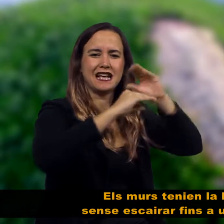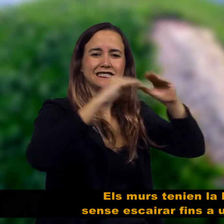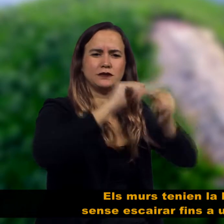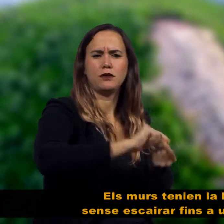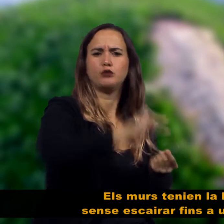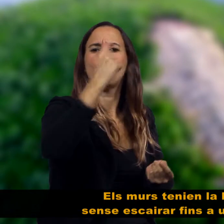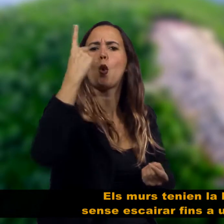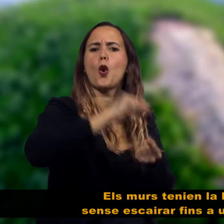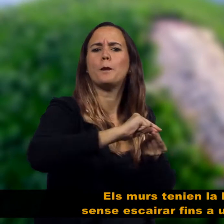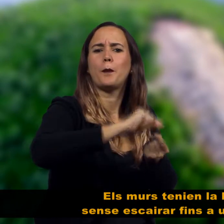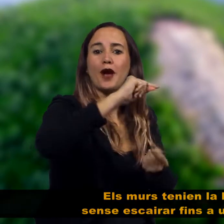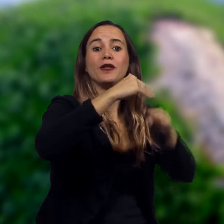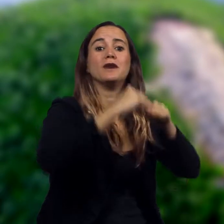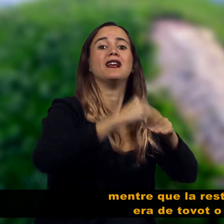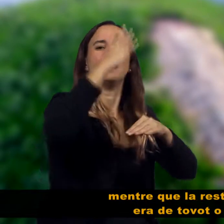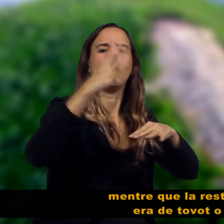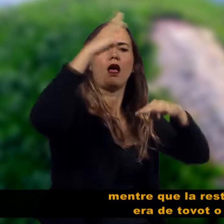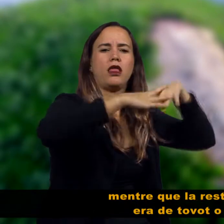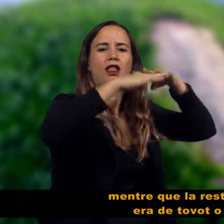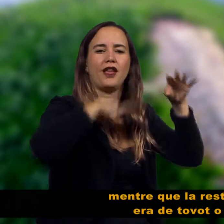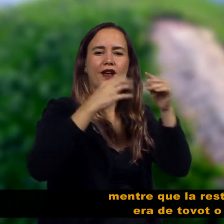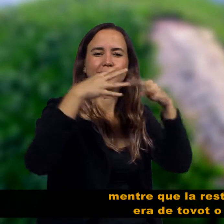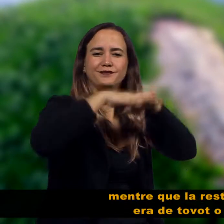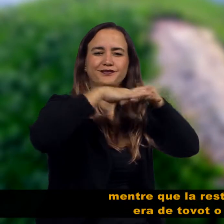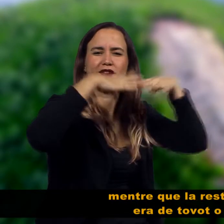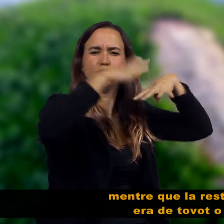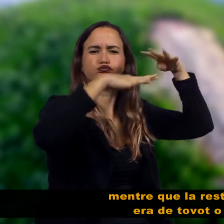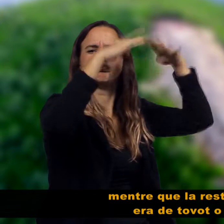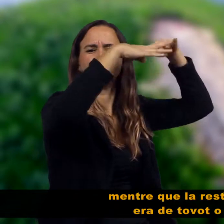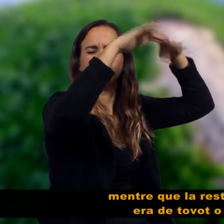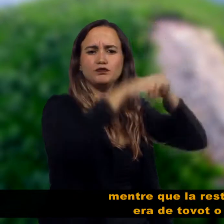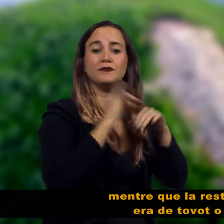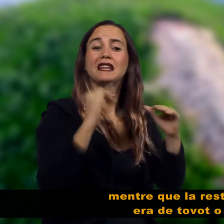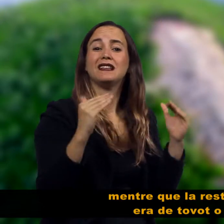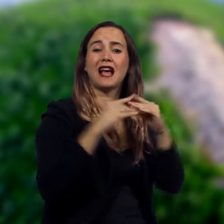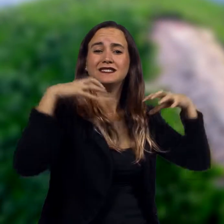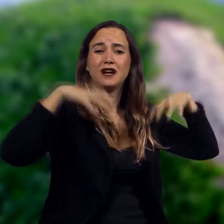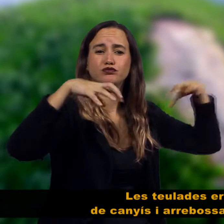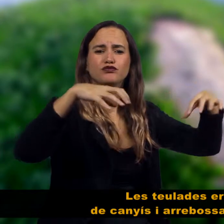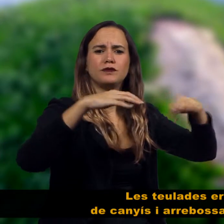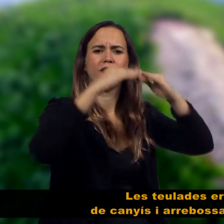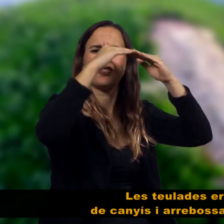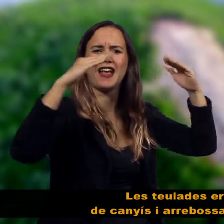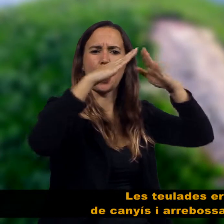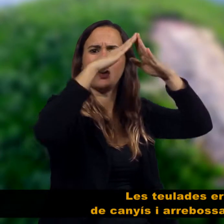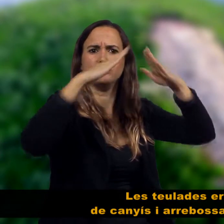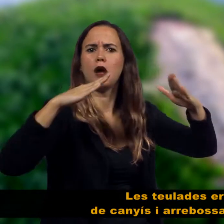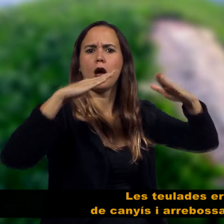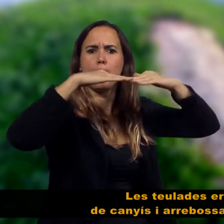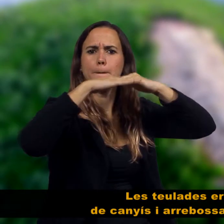A més del carrer central, es troben petits carrerons transversals que desvien les aigües del carrer central cap al mur exterior perimetral.